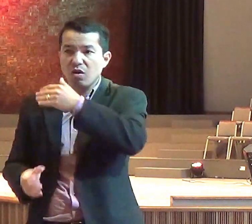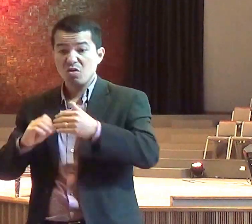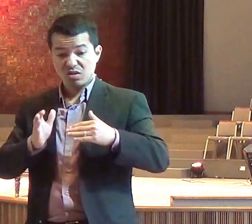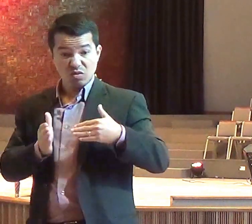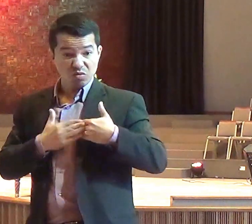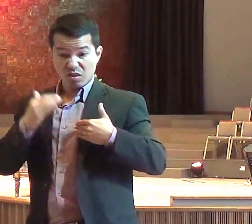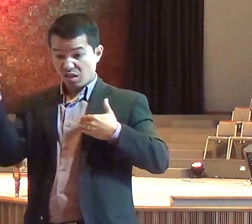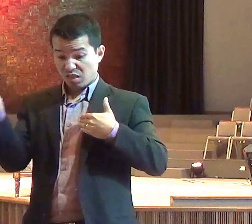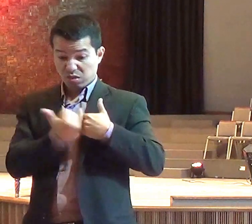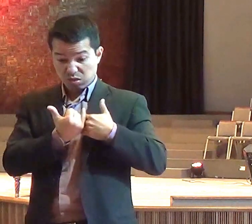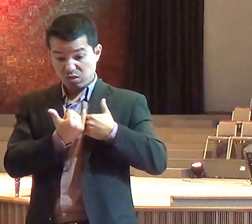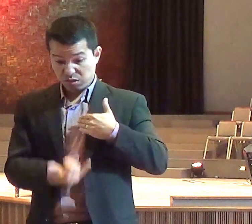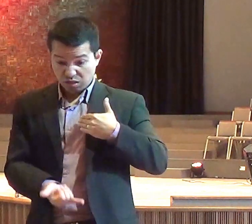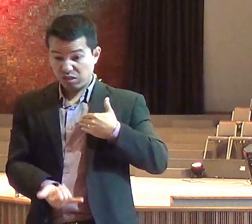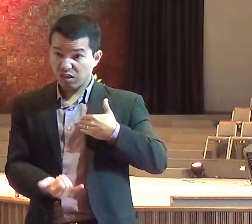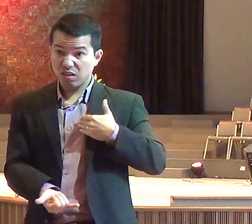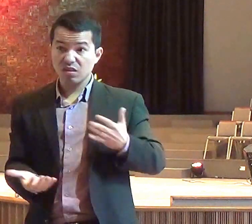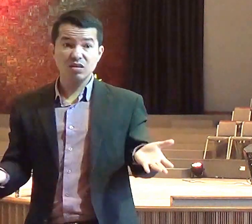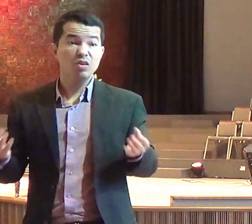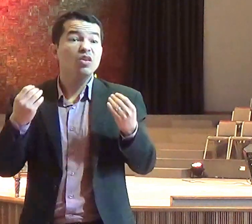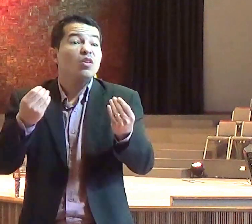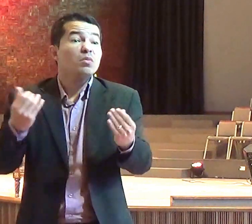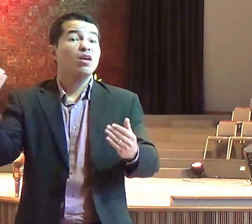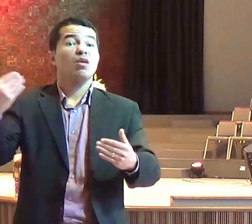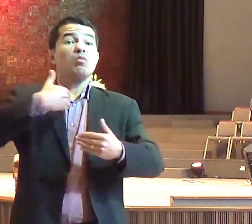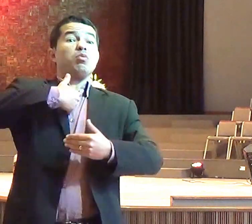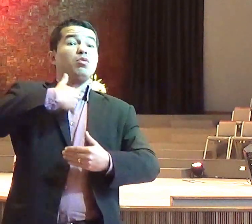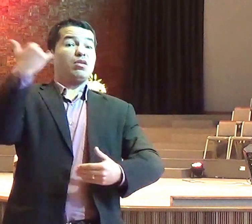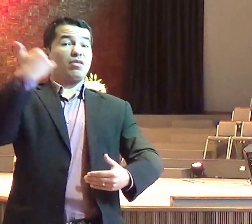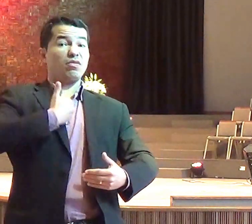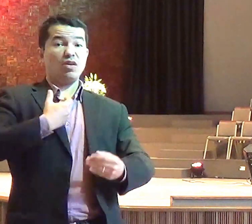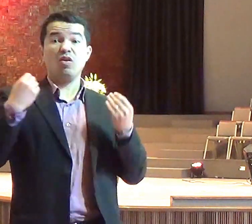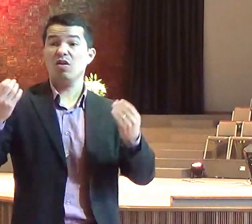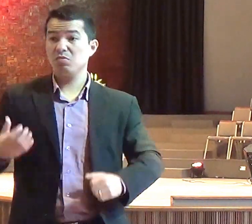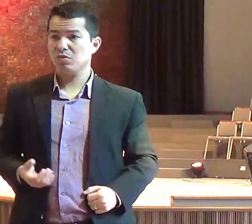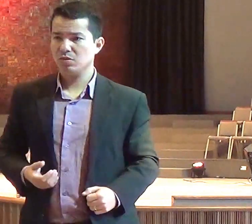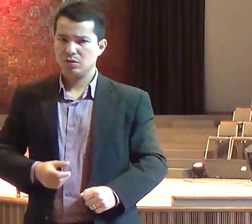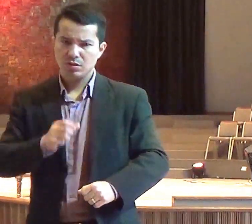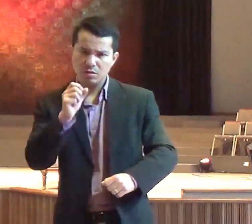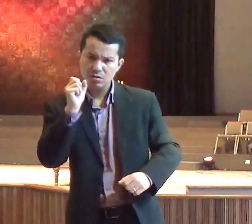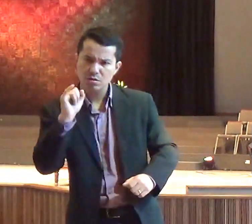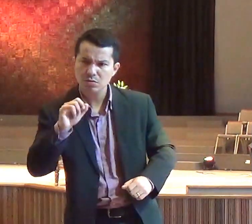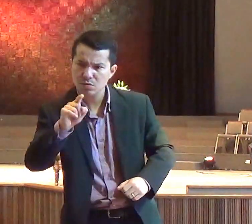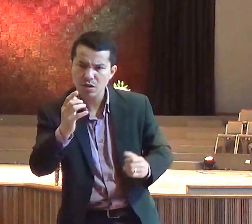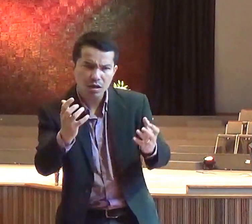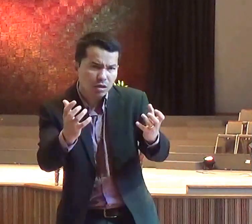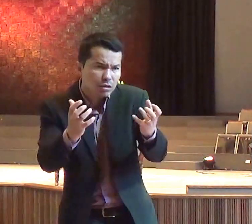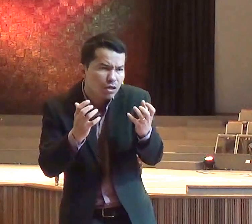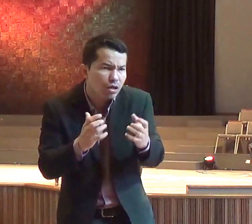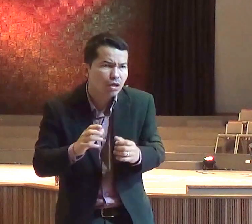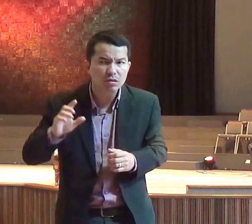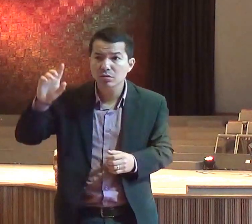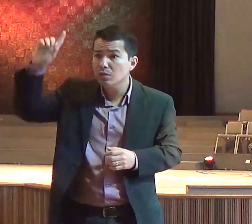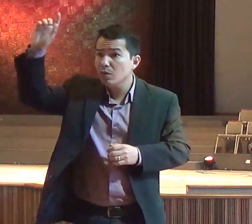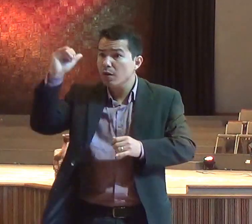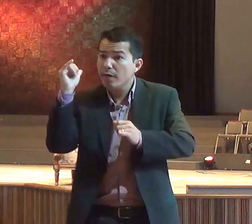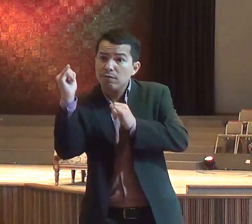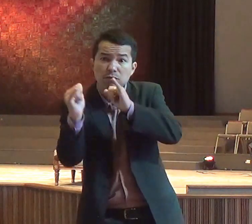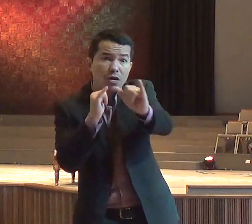em ruínas. Se você deseja ouvir a voz de Deus, a primeira coisa que você tem que fazer é